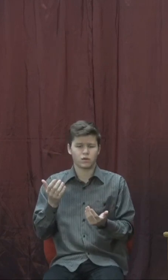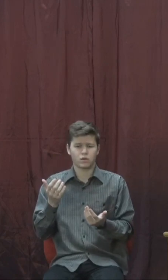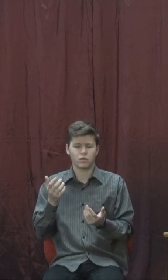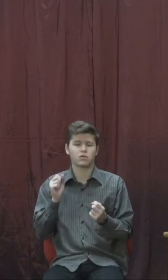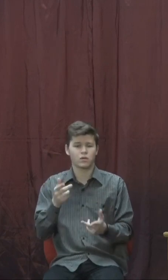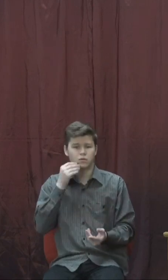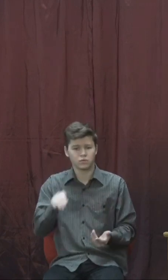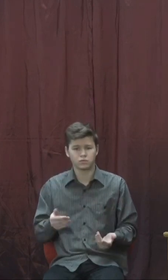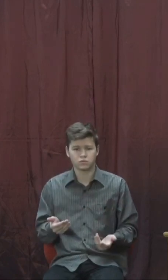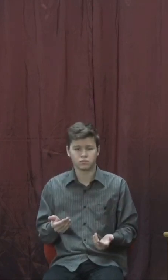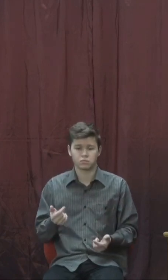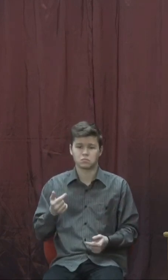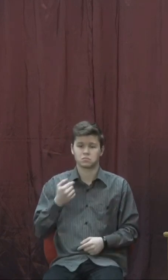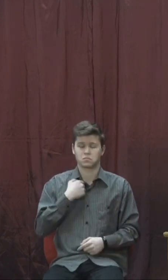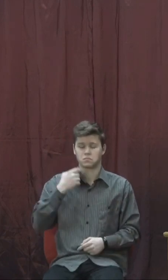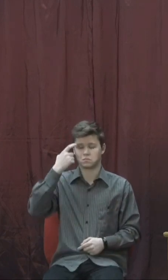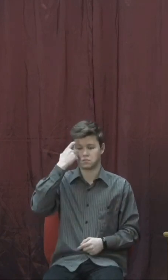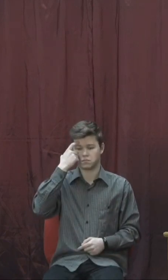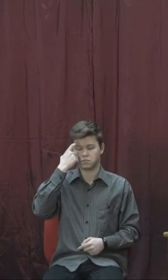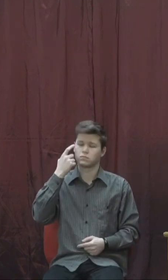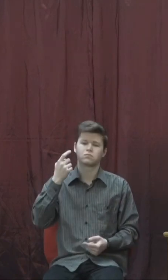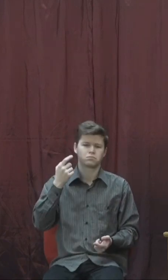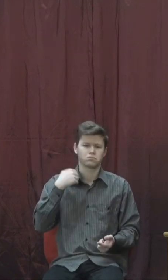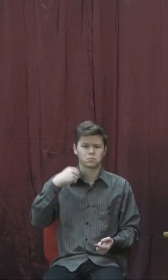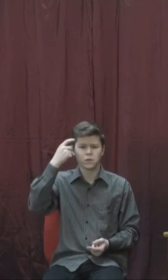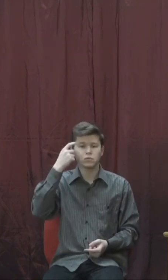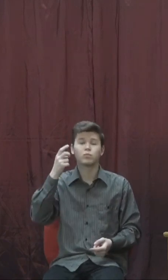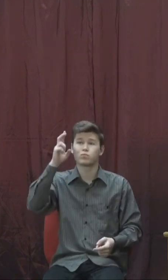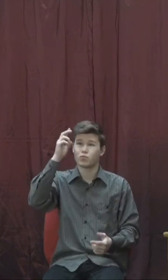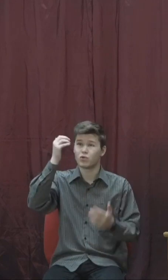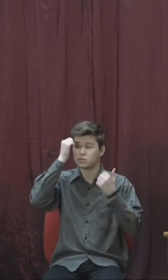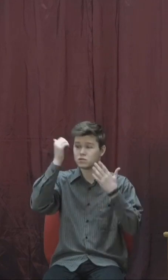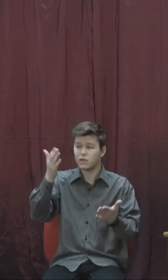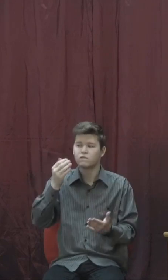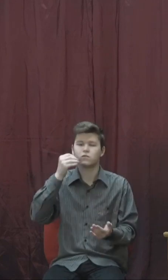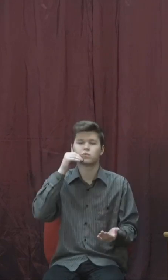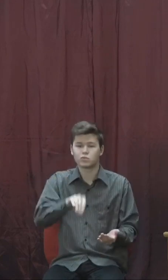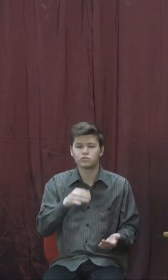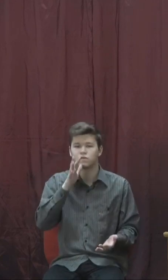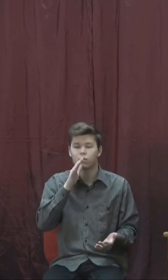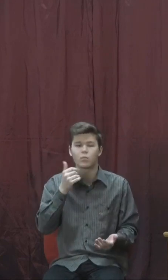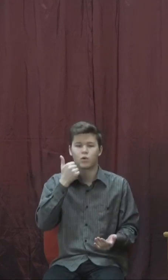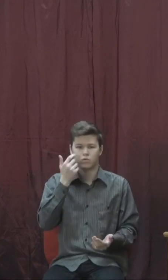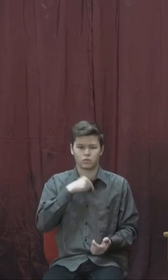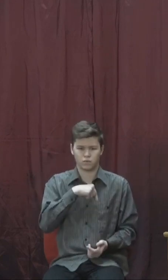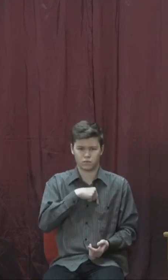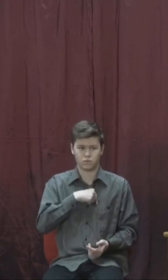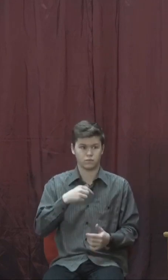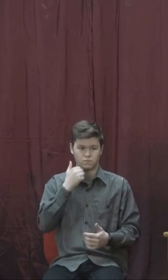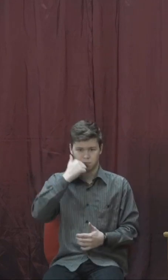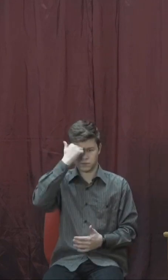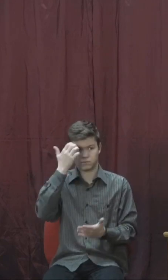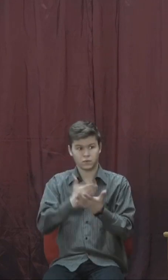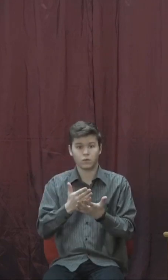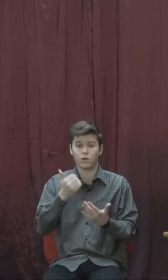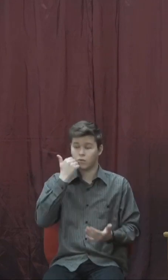в мене така відповідь є, що Бога славити тоді добре, коли в мене вдячне серце. Коли